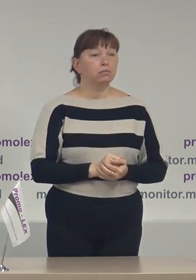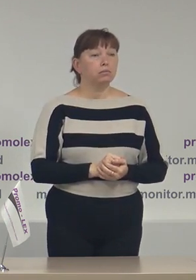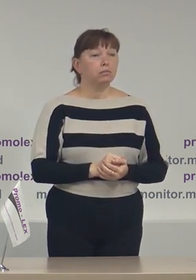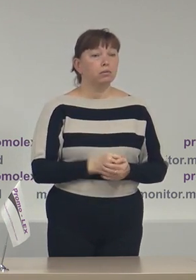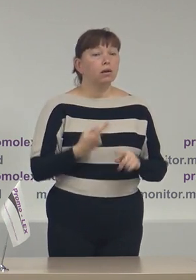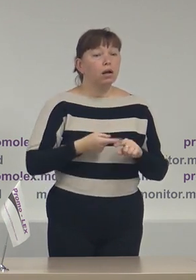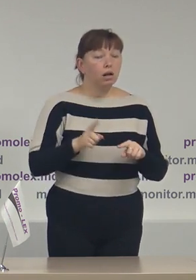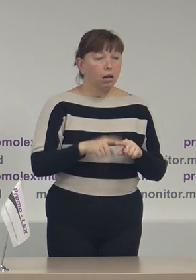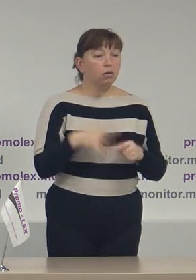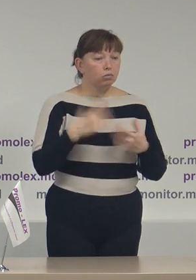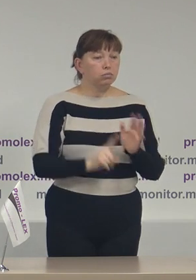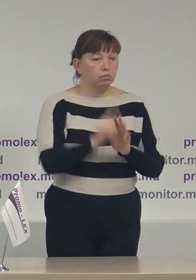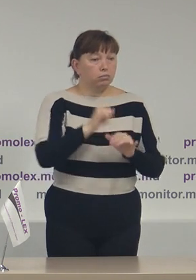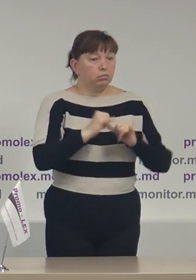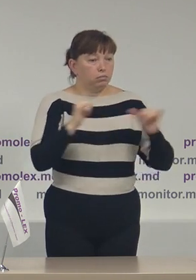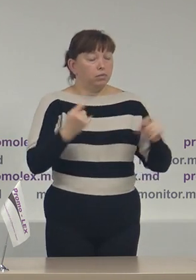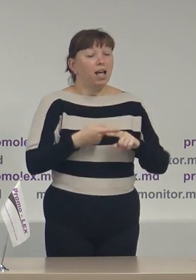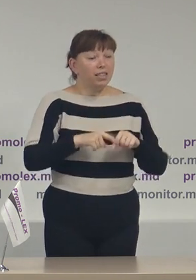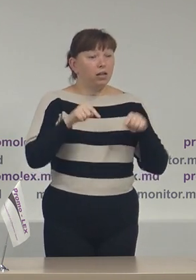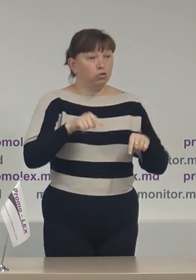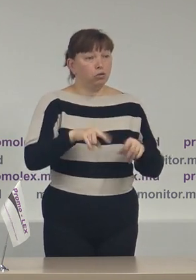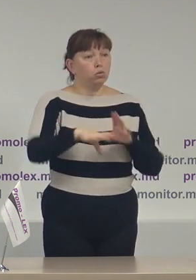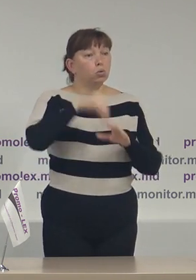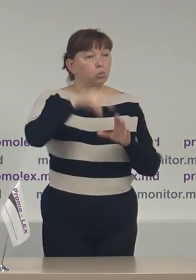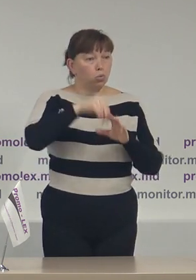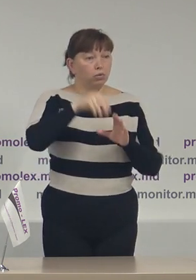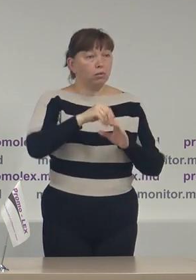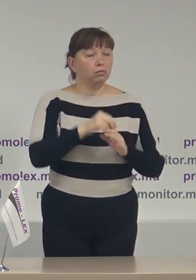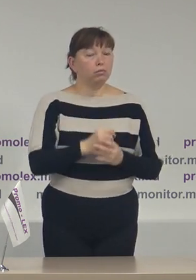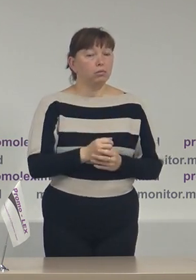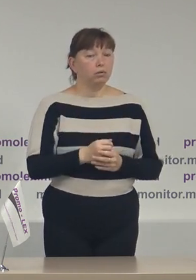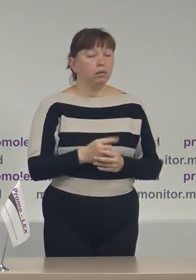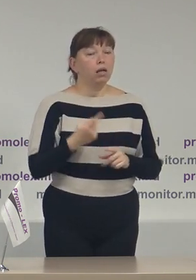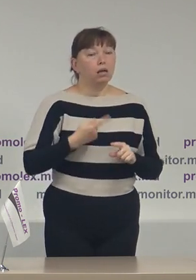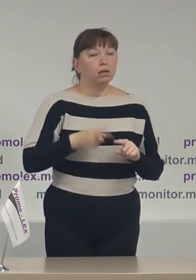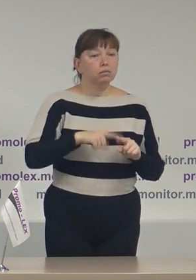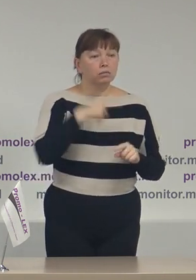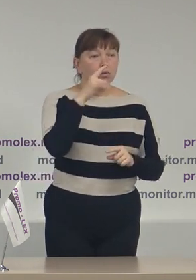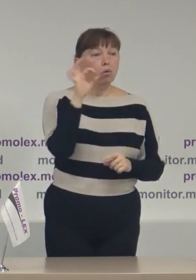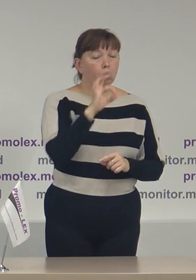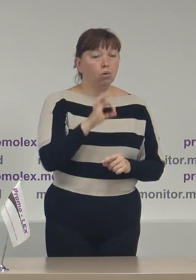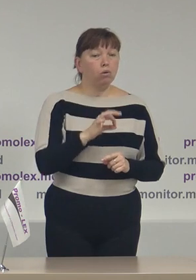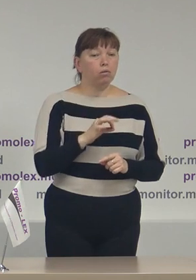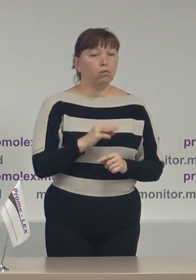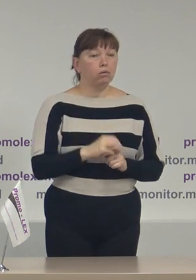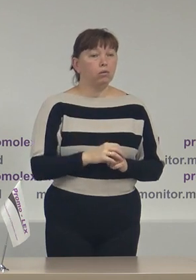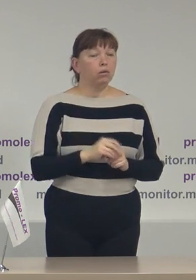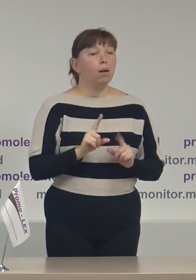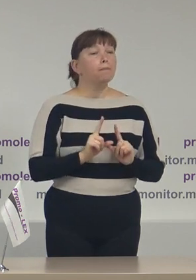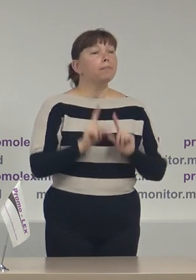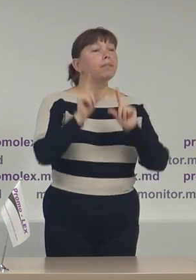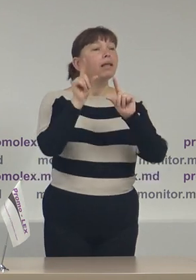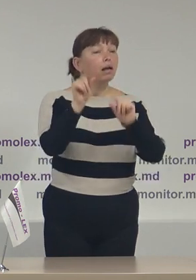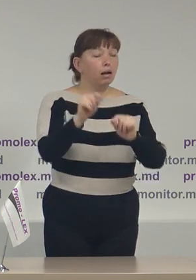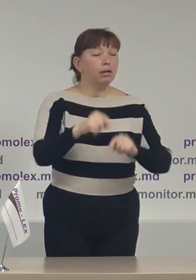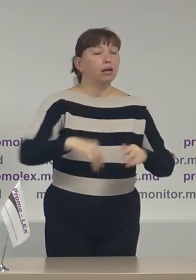care a luat amploare, în special în acest scrutin, este vorba de plecarea în concediei pe